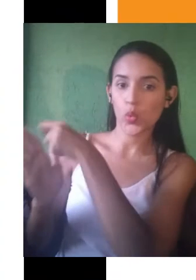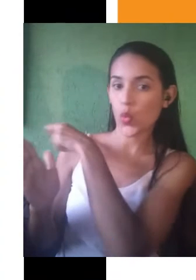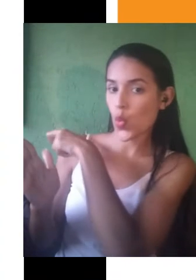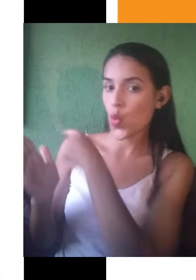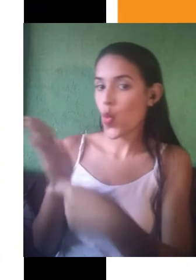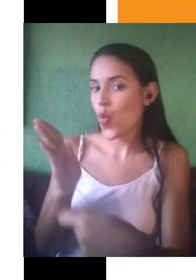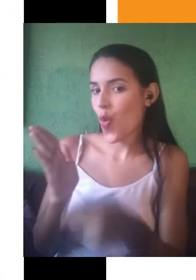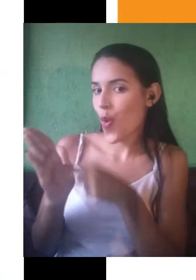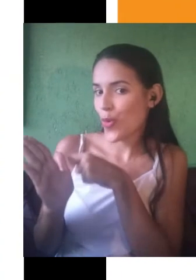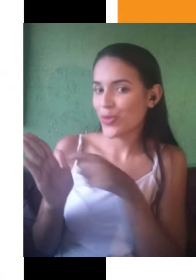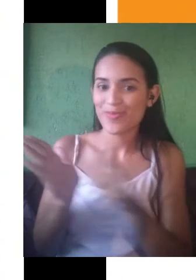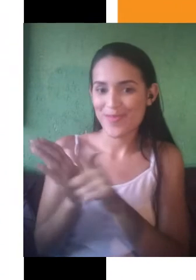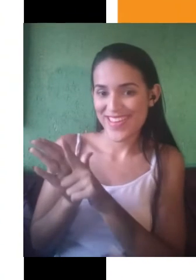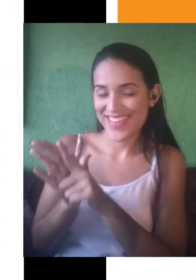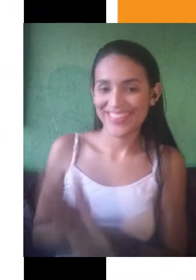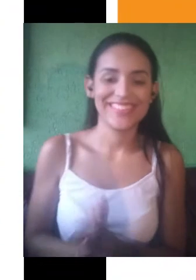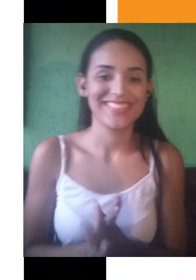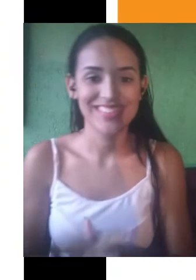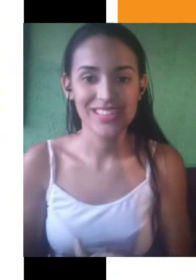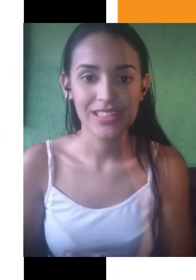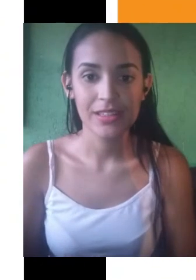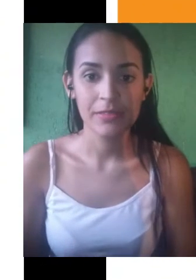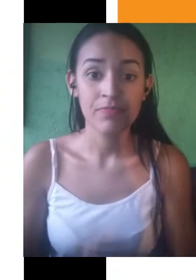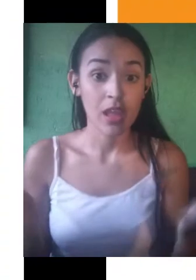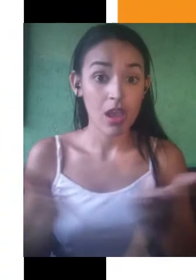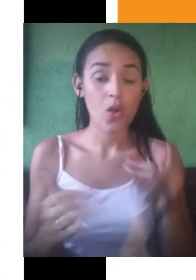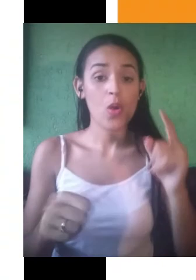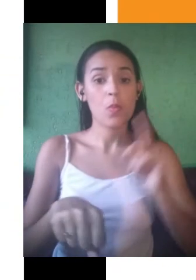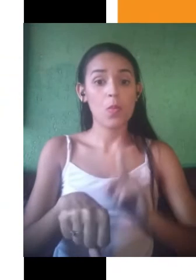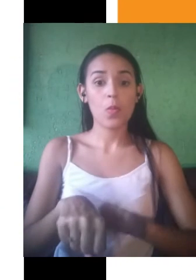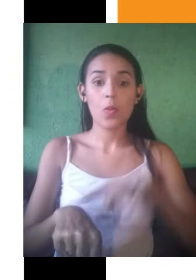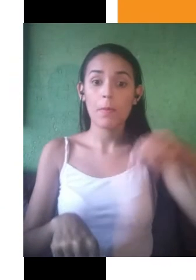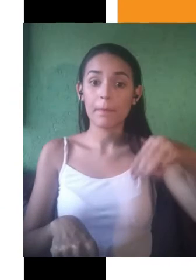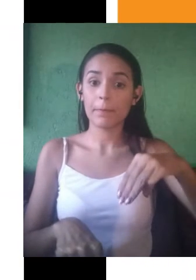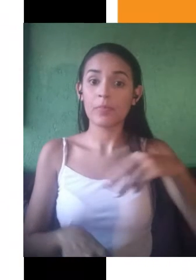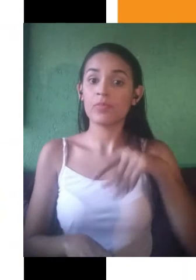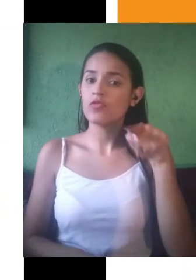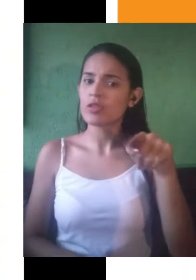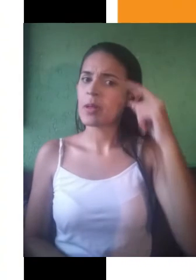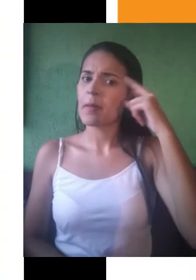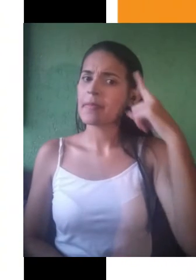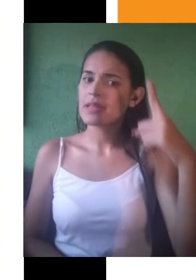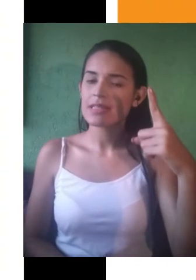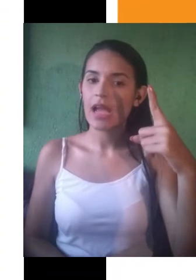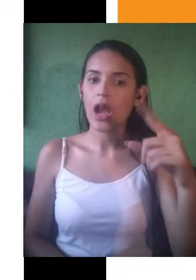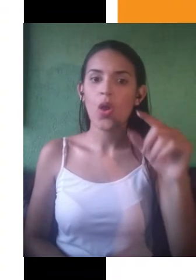adicionais que a gente pensou. Então, é o momento de a gente pensar quais dessas informações realmente são úteis.